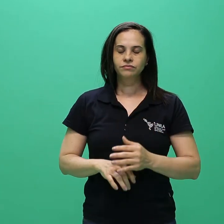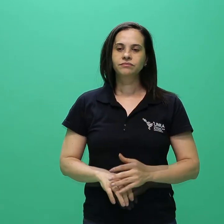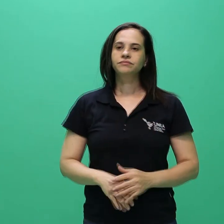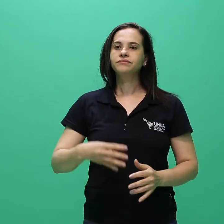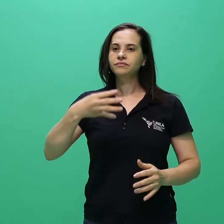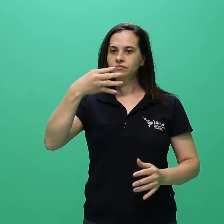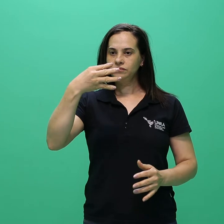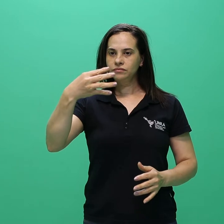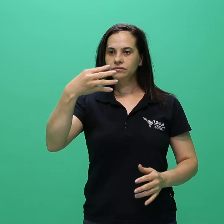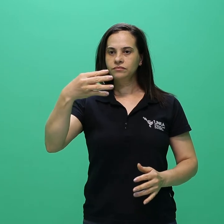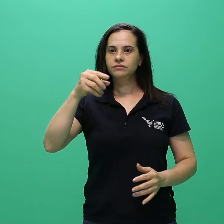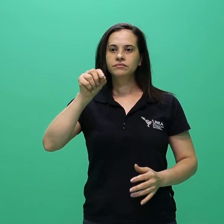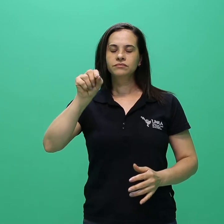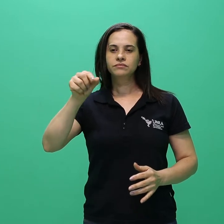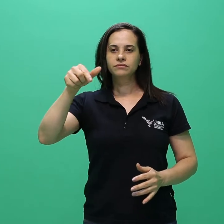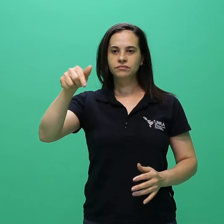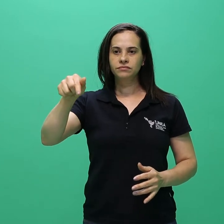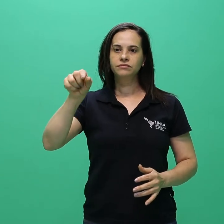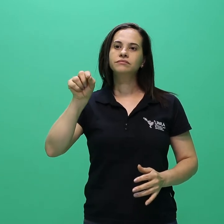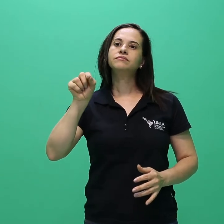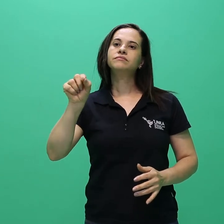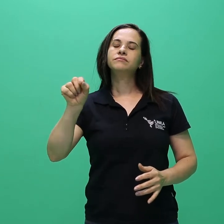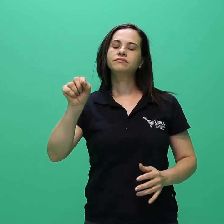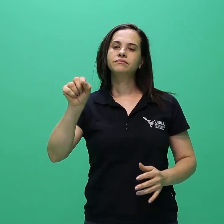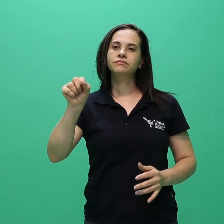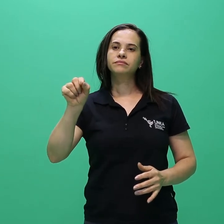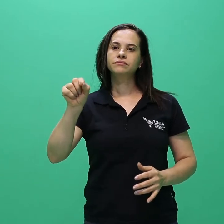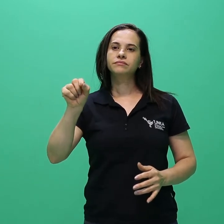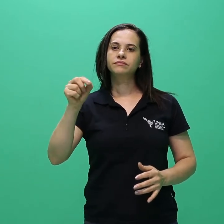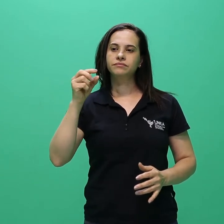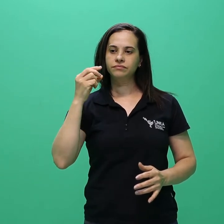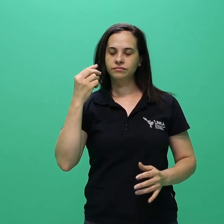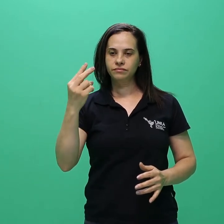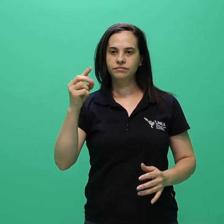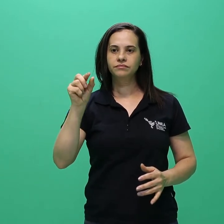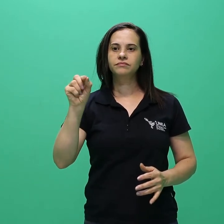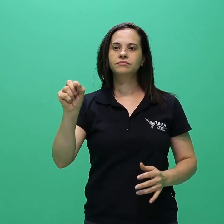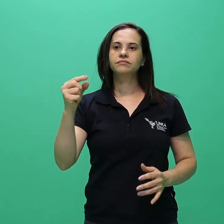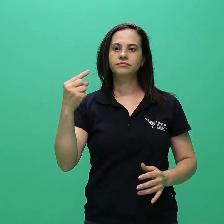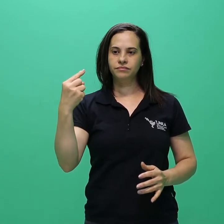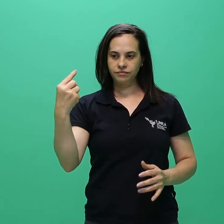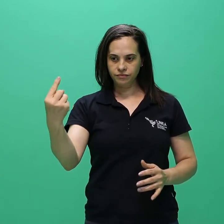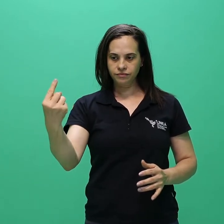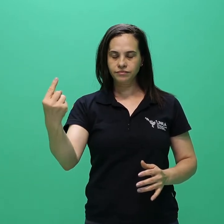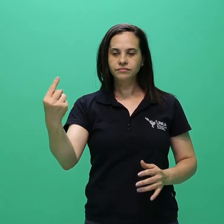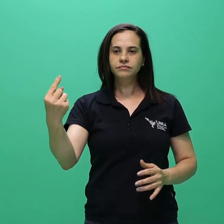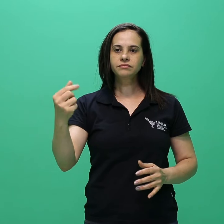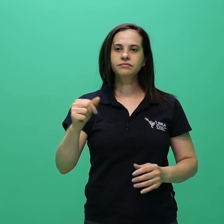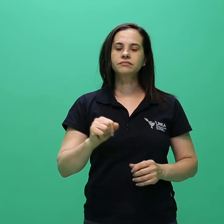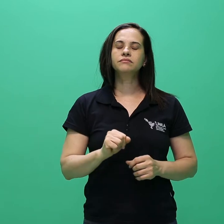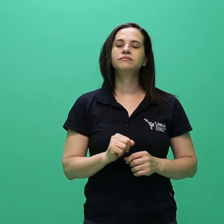4.7.2.1. Não cabe em nenhuma hipótese